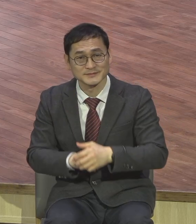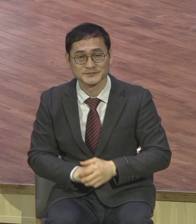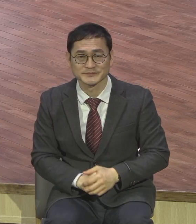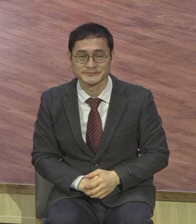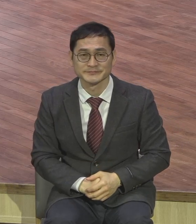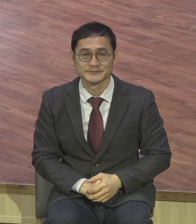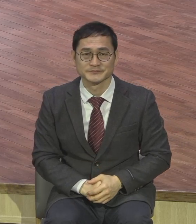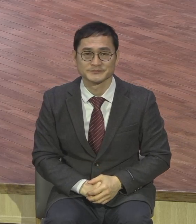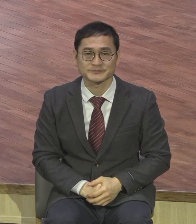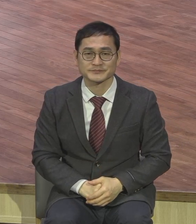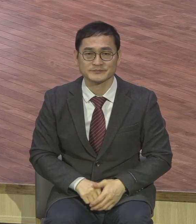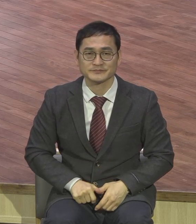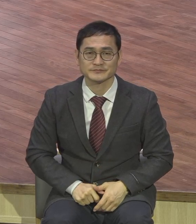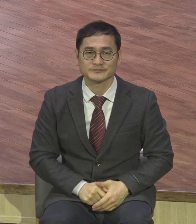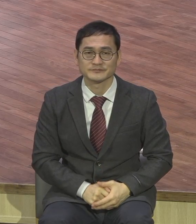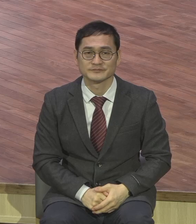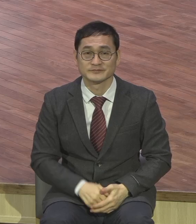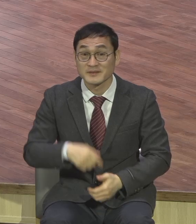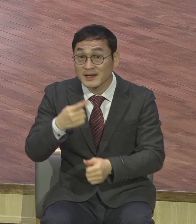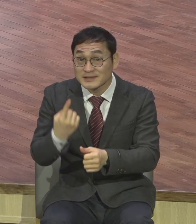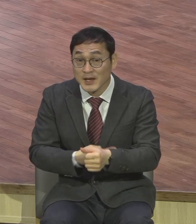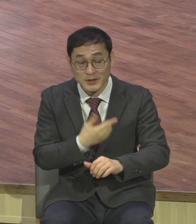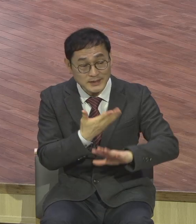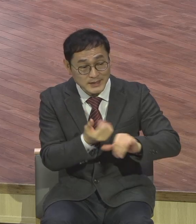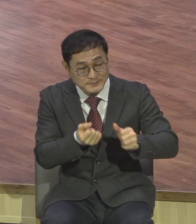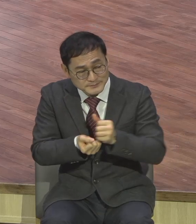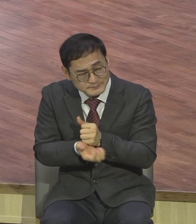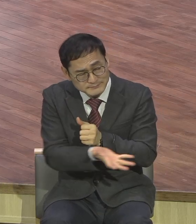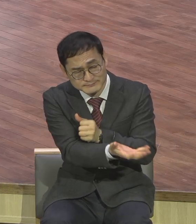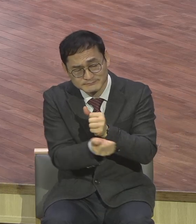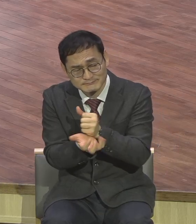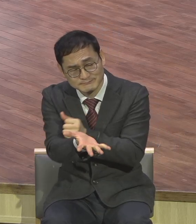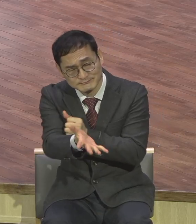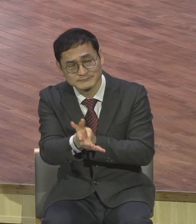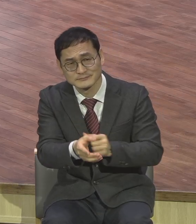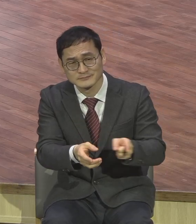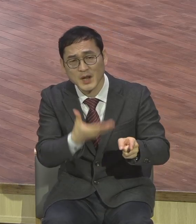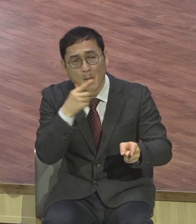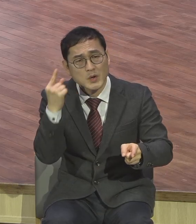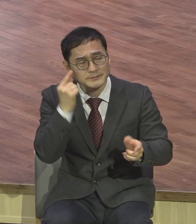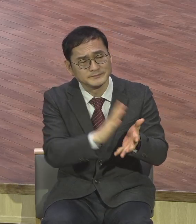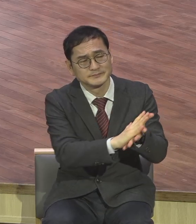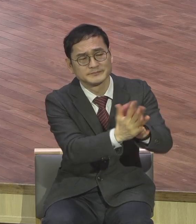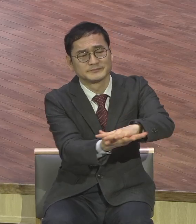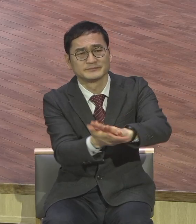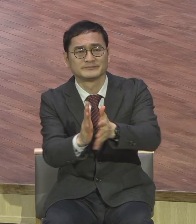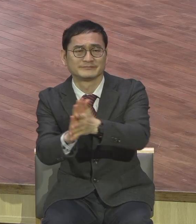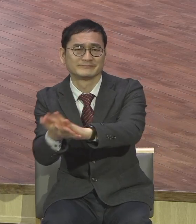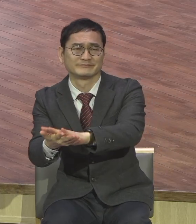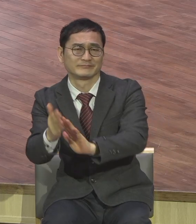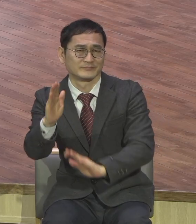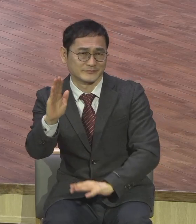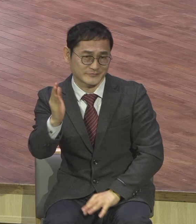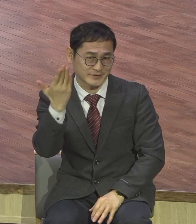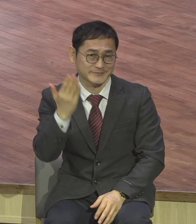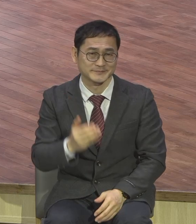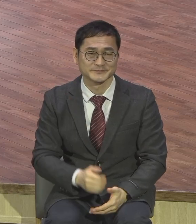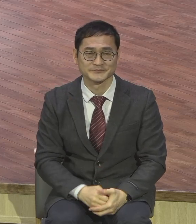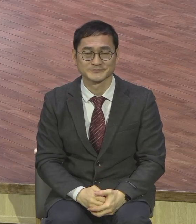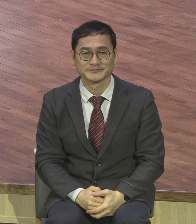그래야 다른 사람도 살리고 나도 살고 2, 3, 7 나라 보금화를 이루게 되어진다 그런 말씀이죠 영계 모든 성도들